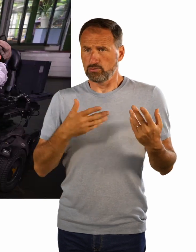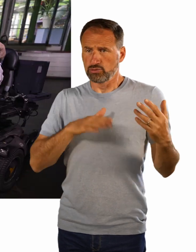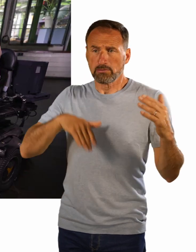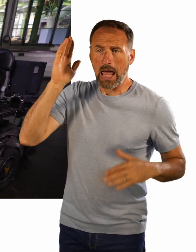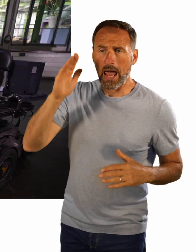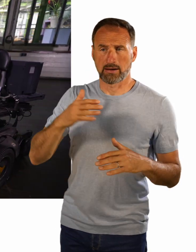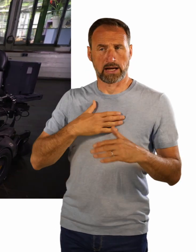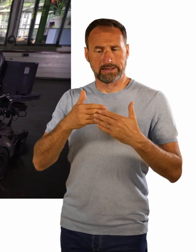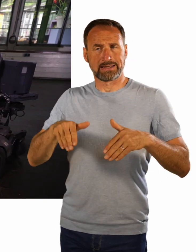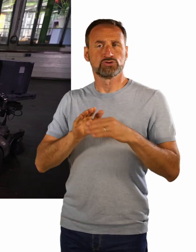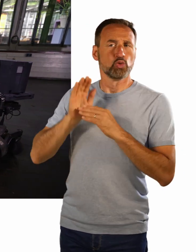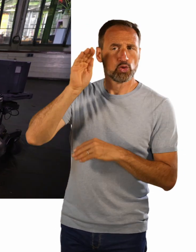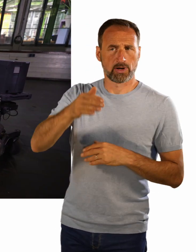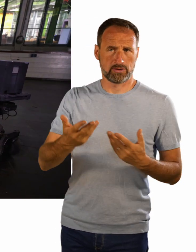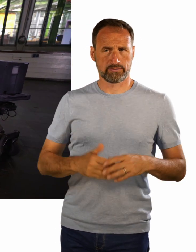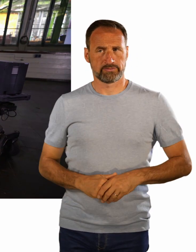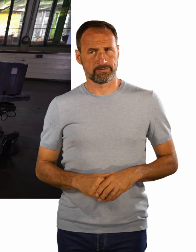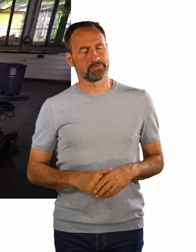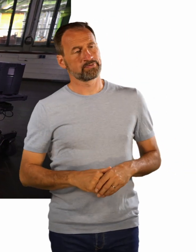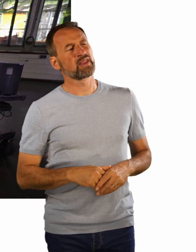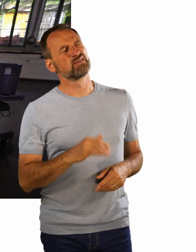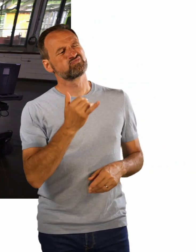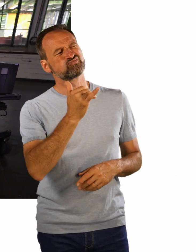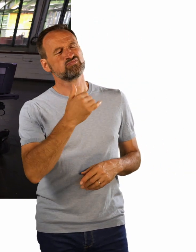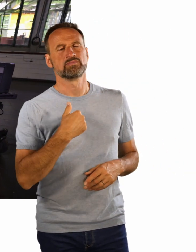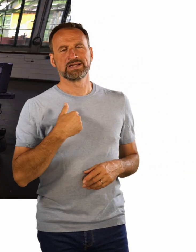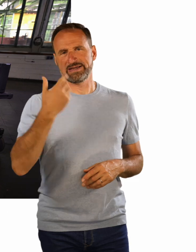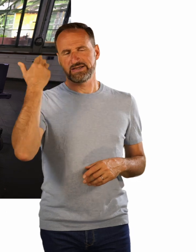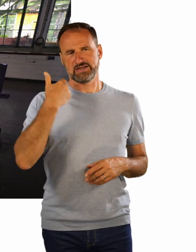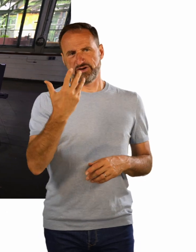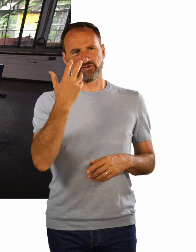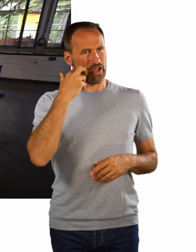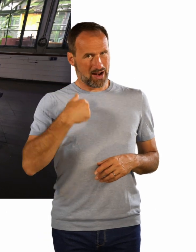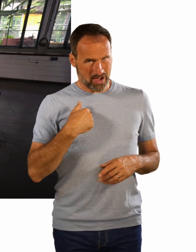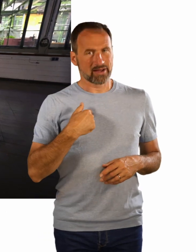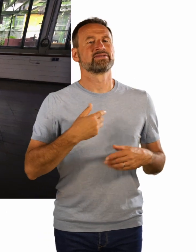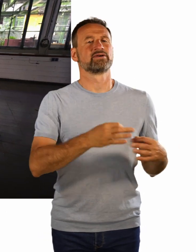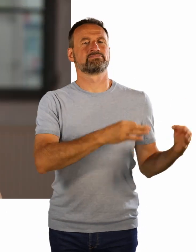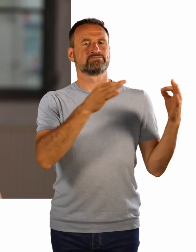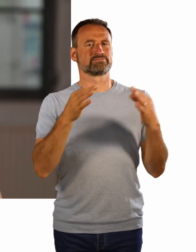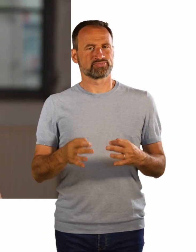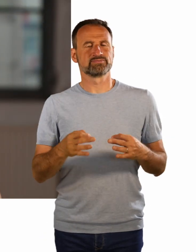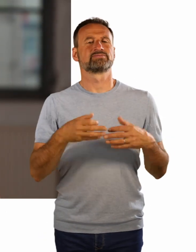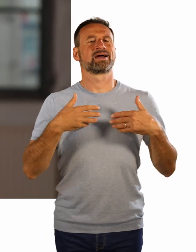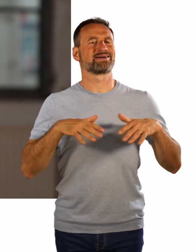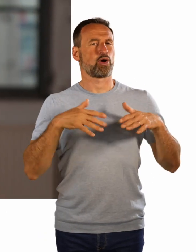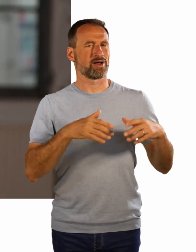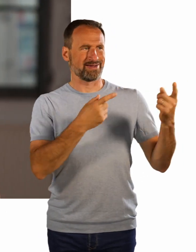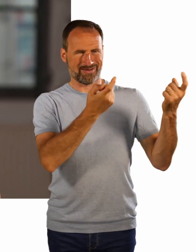Ich bin ja aus Georgien hergezogen mit fünf Jahren, kam dann ein halbes Jahr in den Kindergarten, musste dort einen psychologischen Test